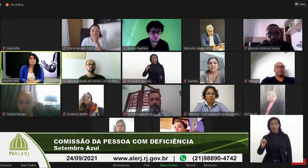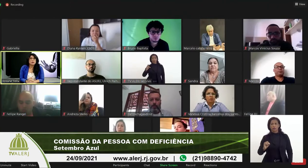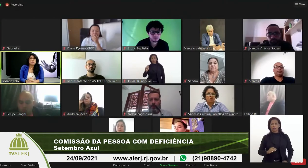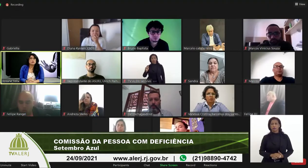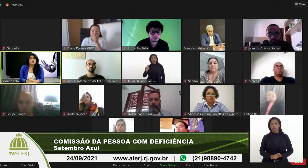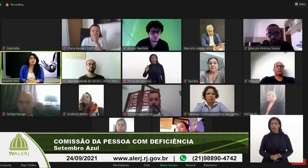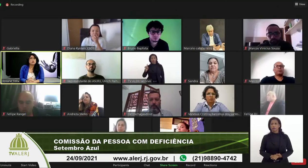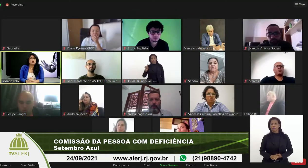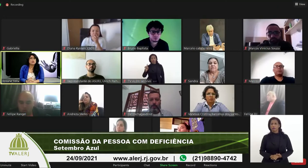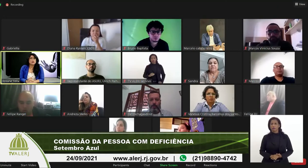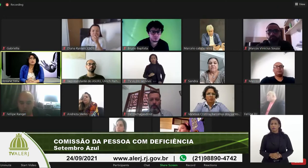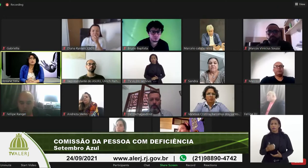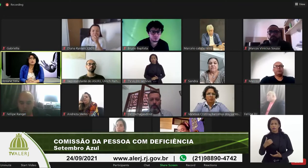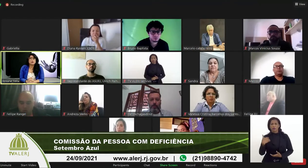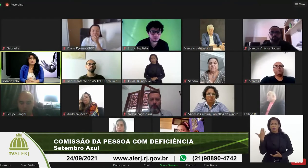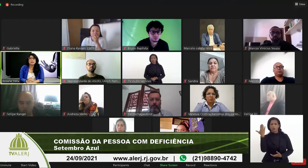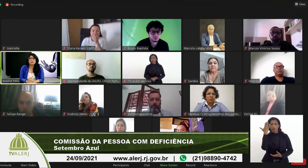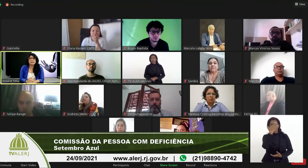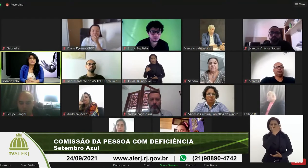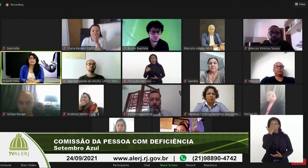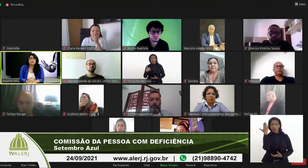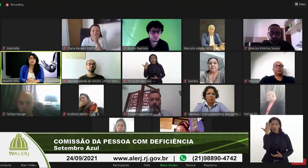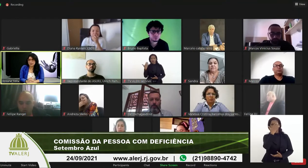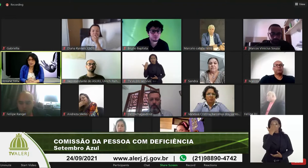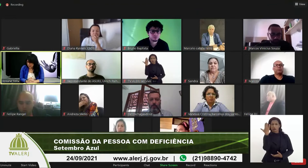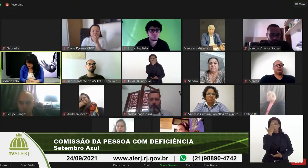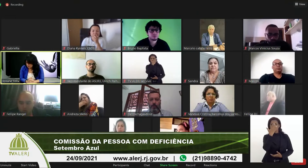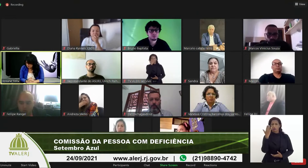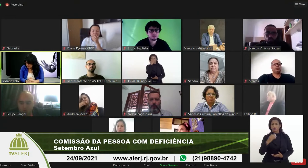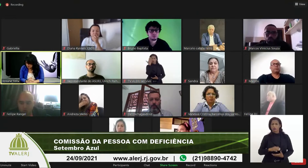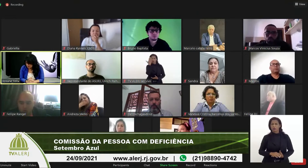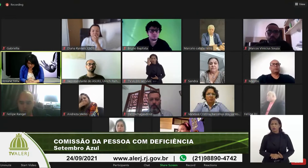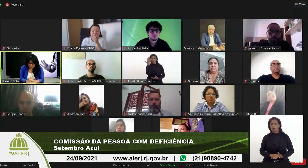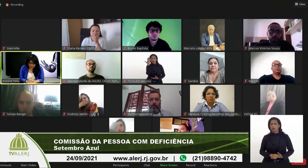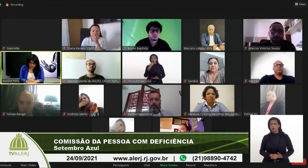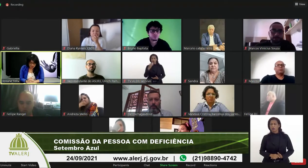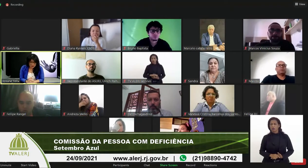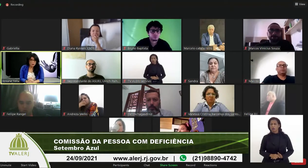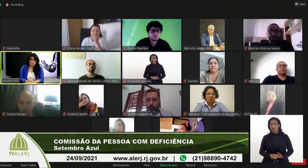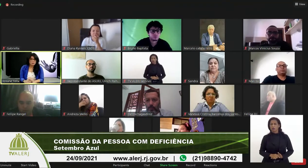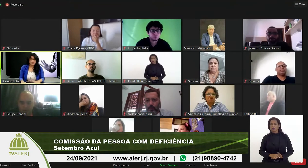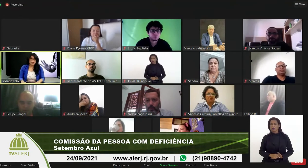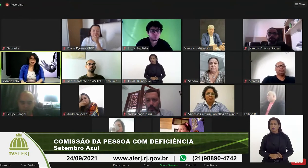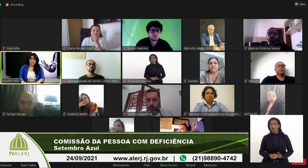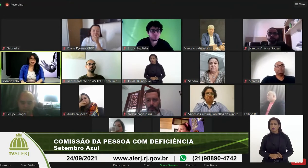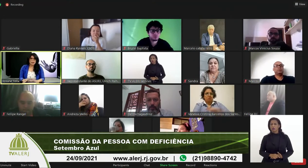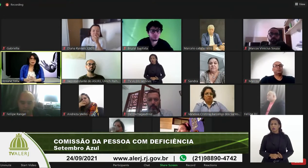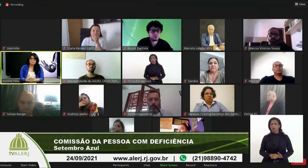Por enquanto, eu acho que não estou vendo o Rodrigo aqui na nossa tela, não. Deixa, então,